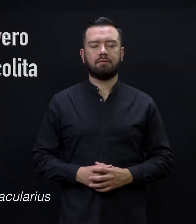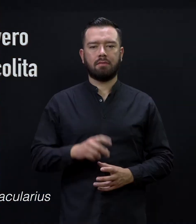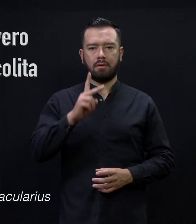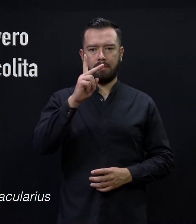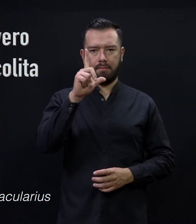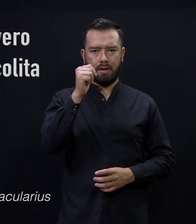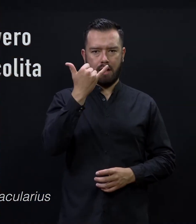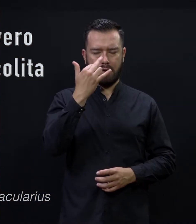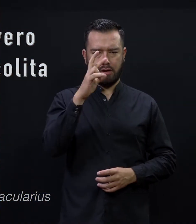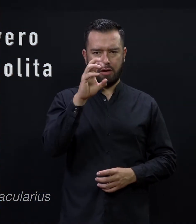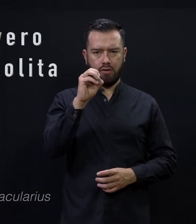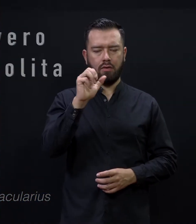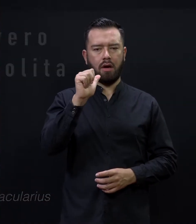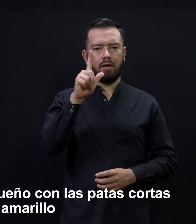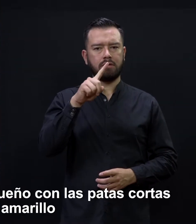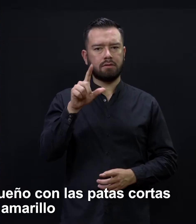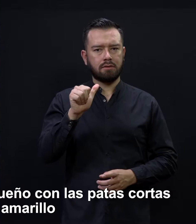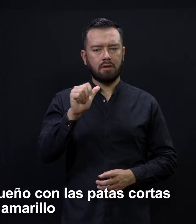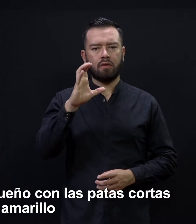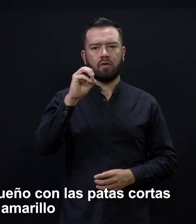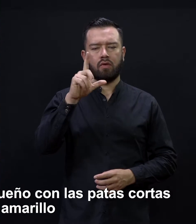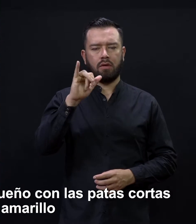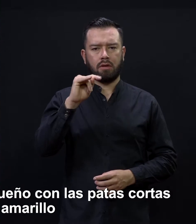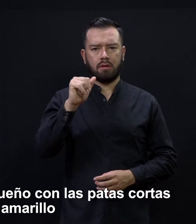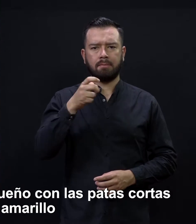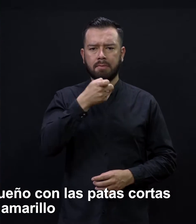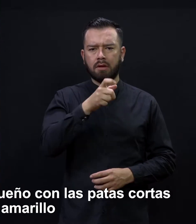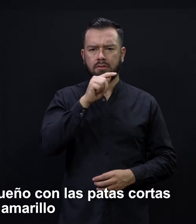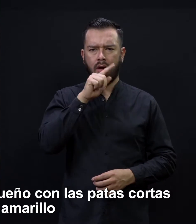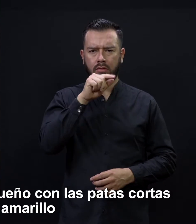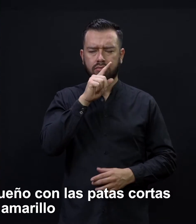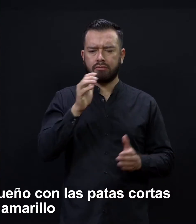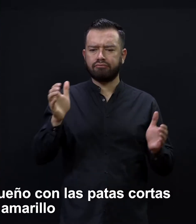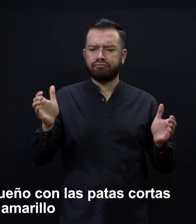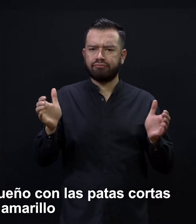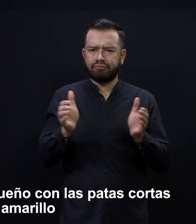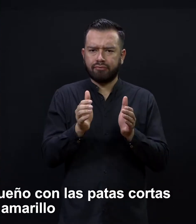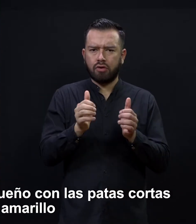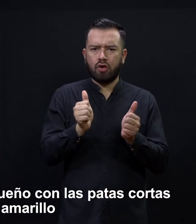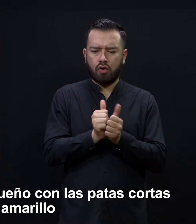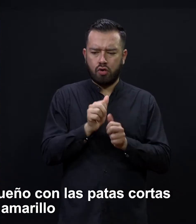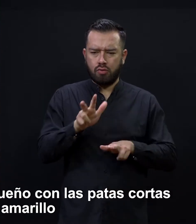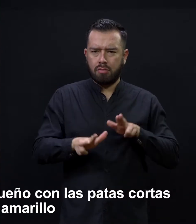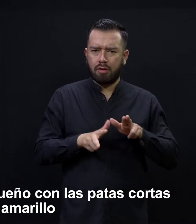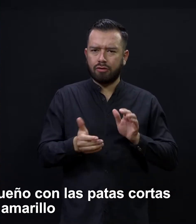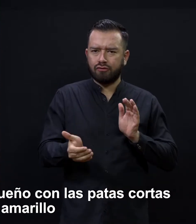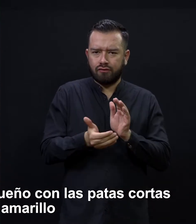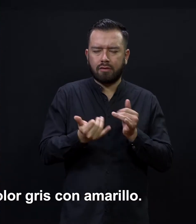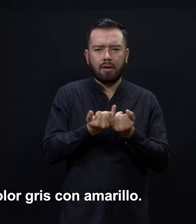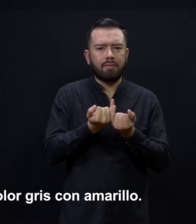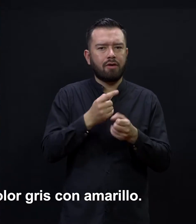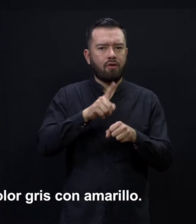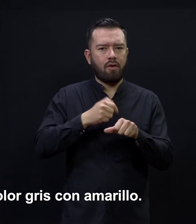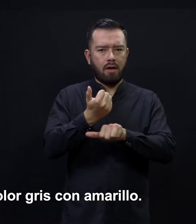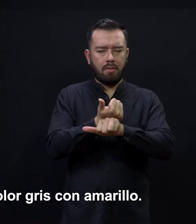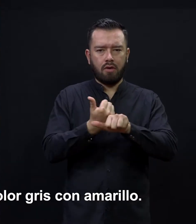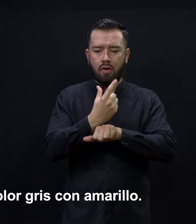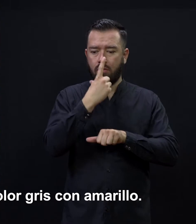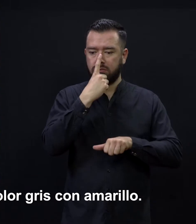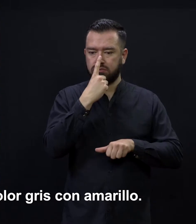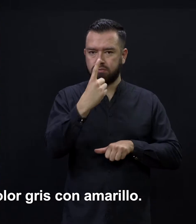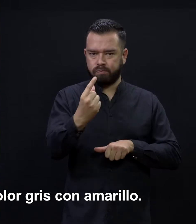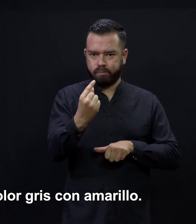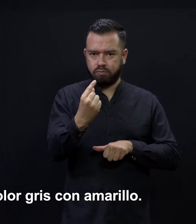Playero alza colita. Es un ave de tamaño pequeño, con las patas cortas de color amarillo y el pico